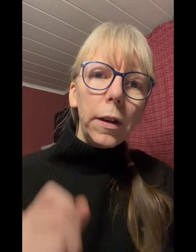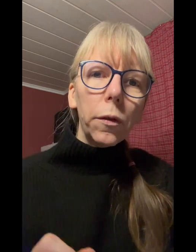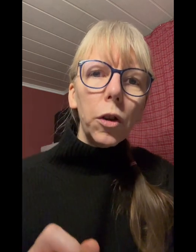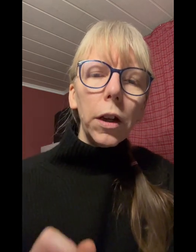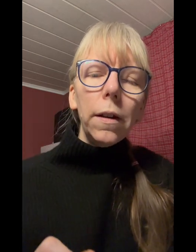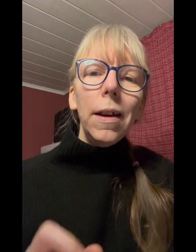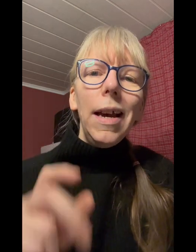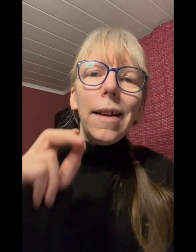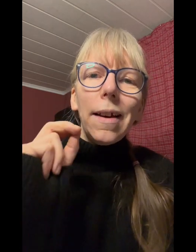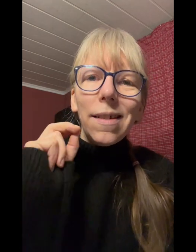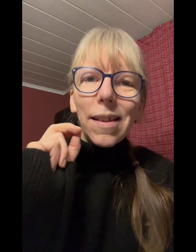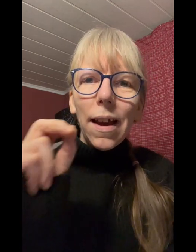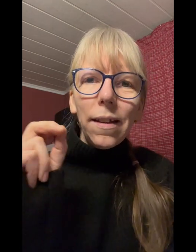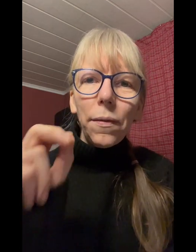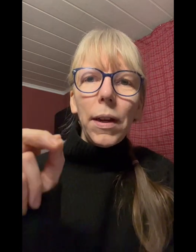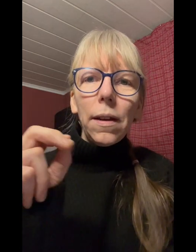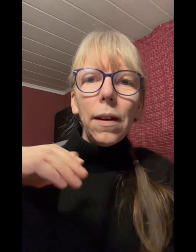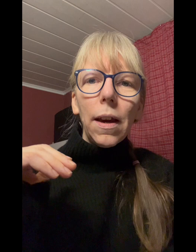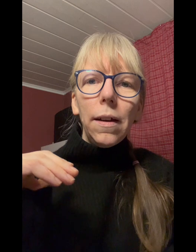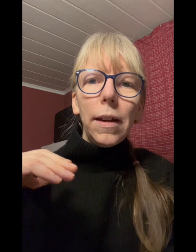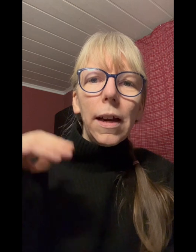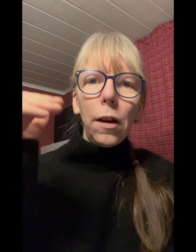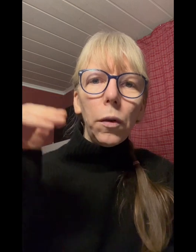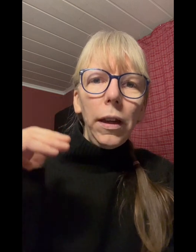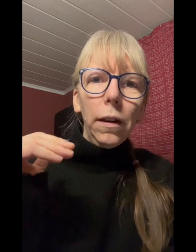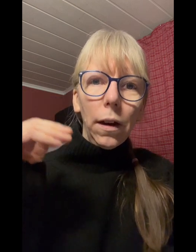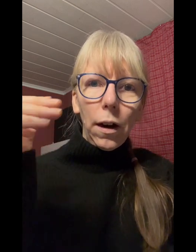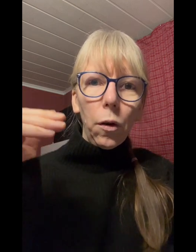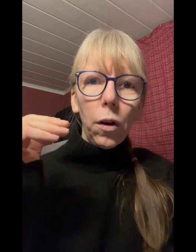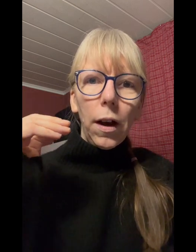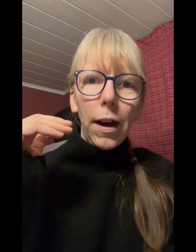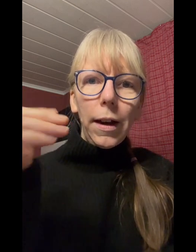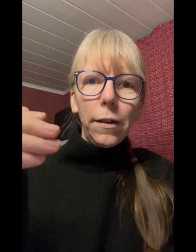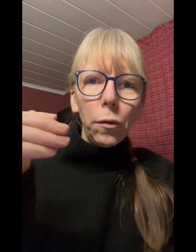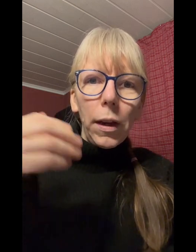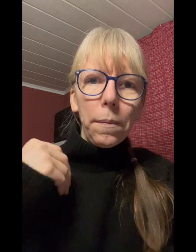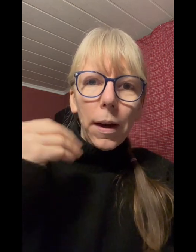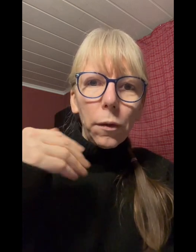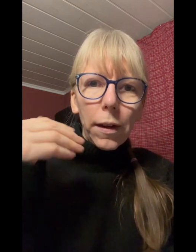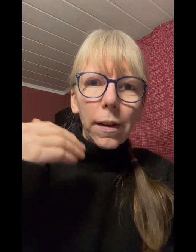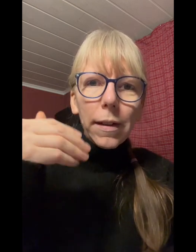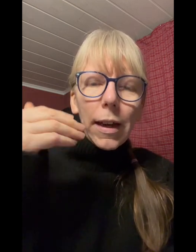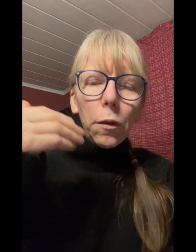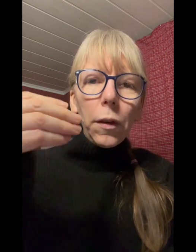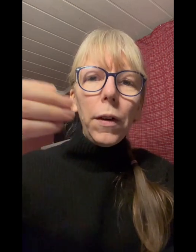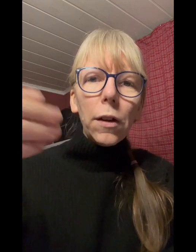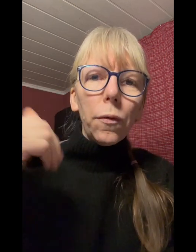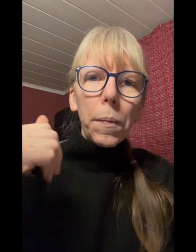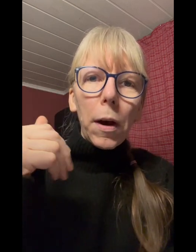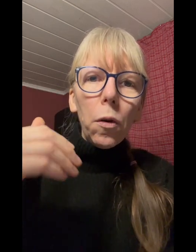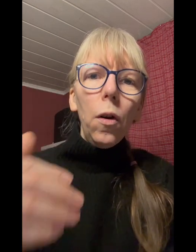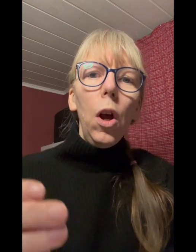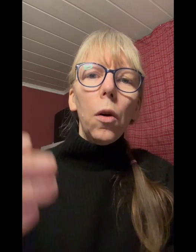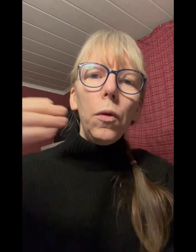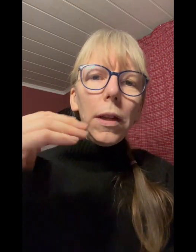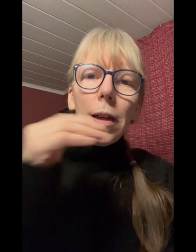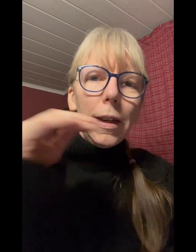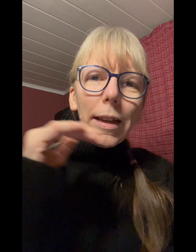.000 schritte da ist es ganz wichtig die kalorien auch einzugeben also das heißt die kalorien wieder zu verbrauchen und die nicht die